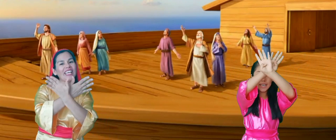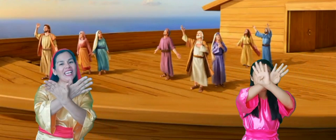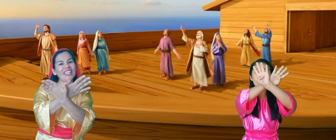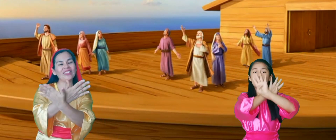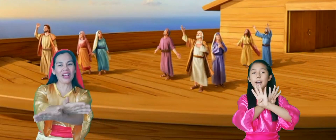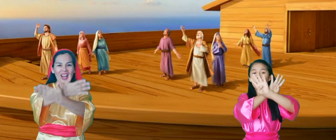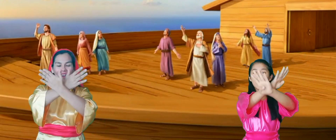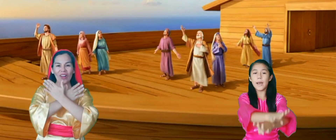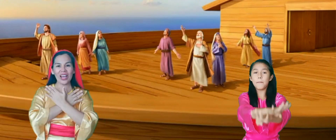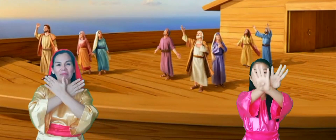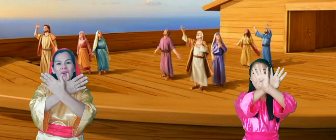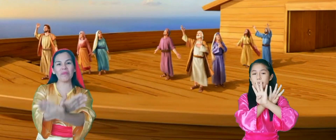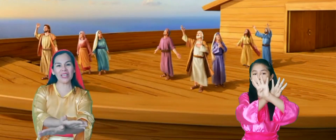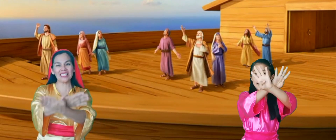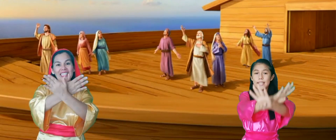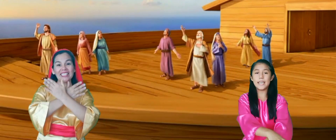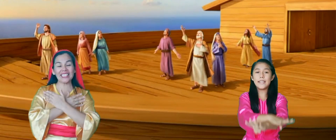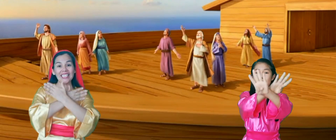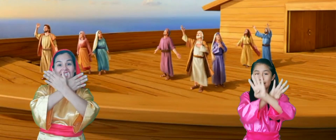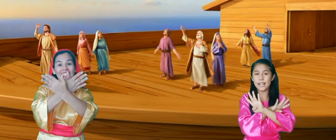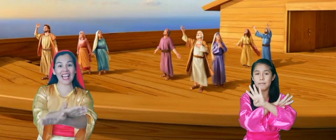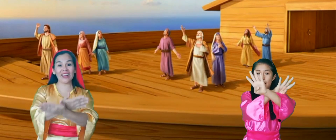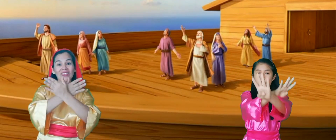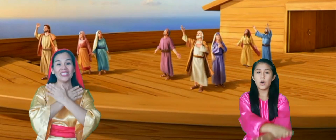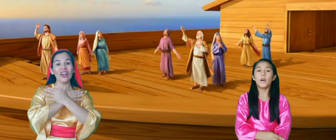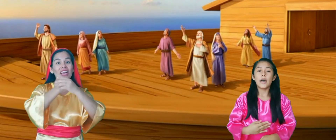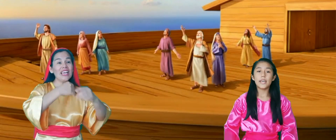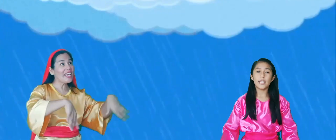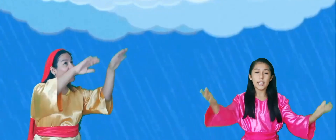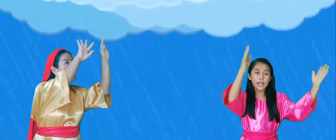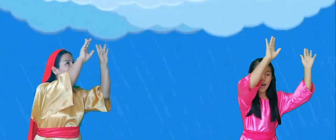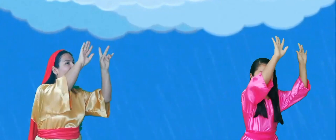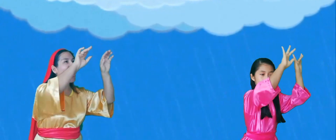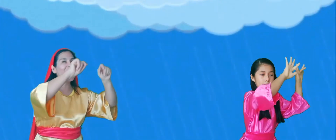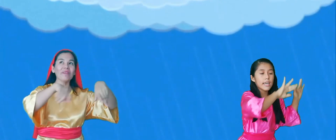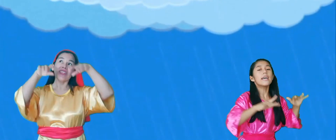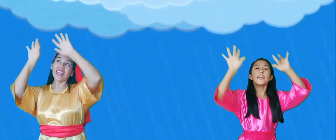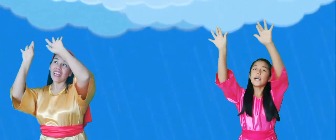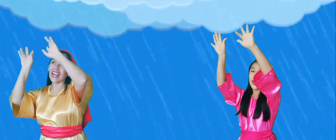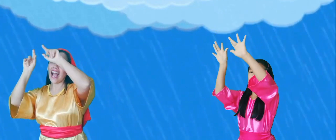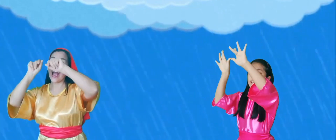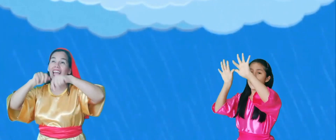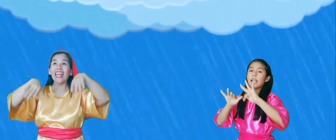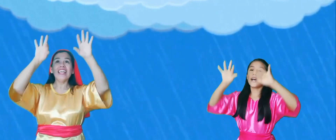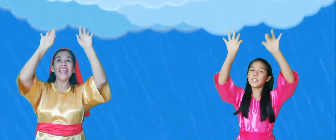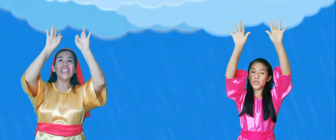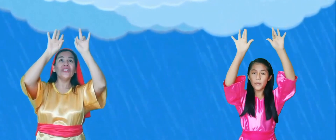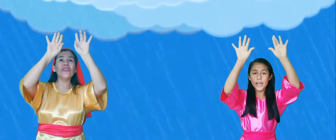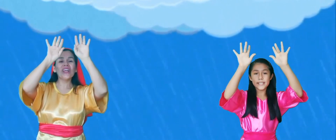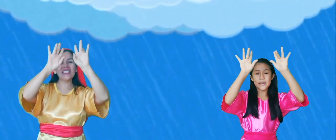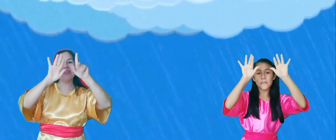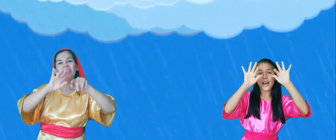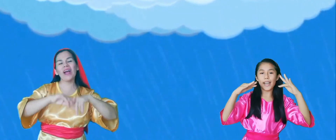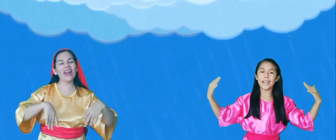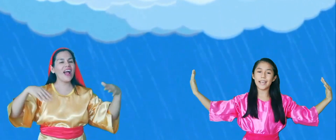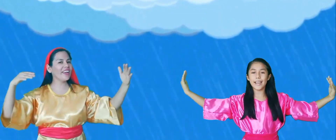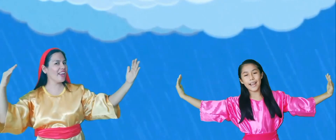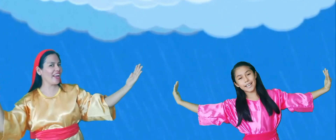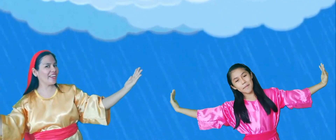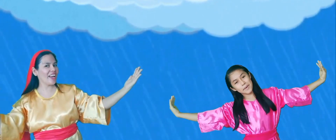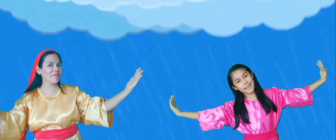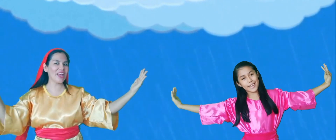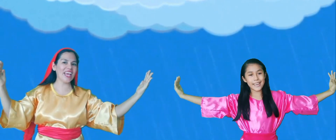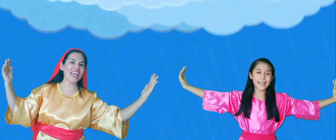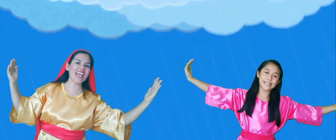protegidos bajo las promesas y de salvación. Y cae, y cae la lluvia sin parar